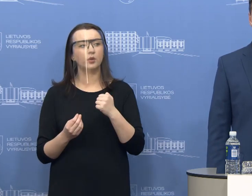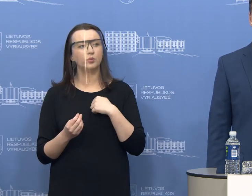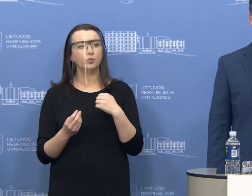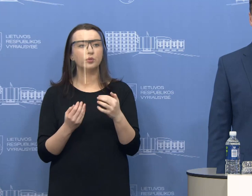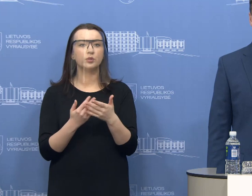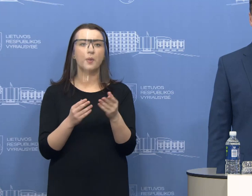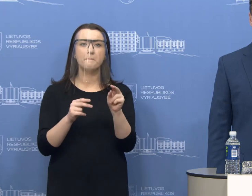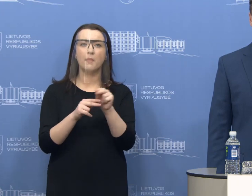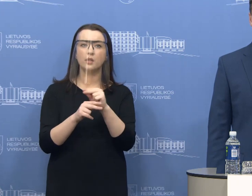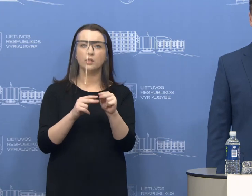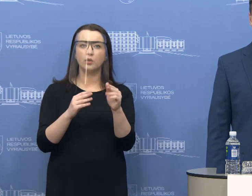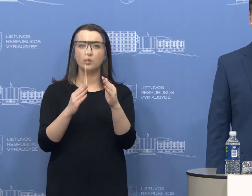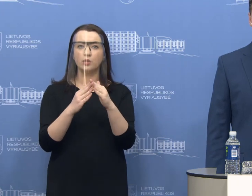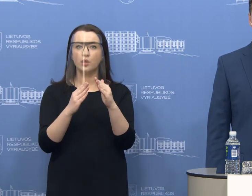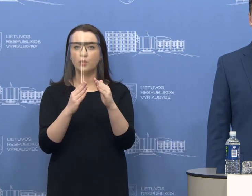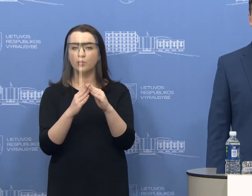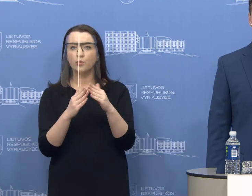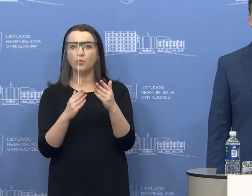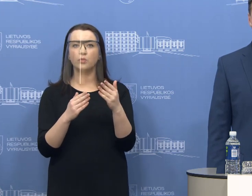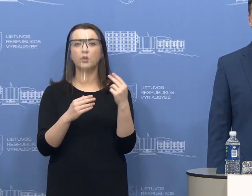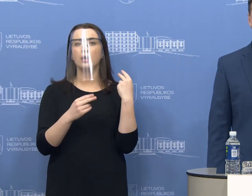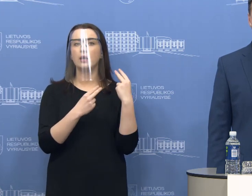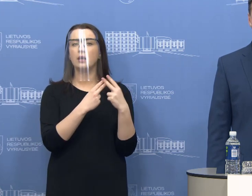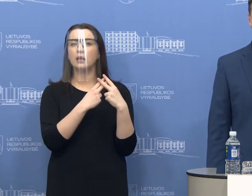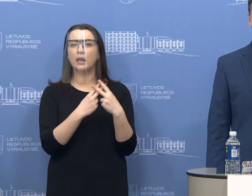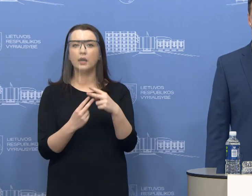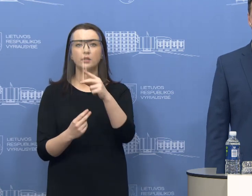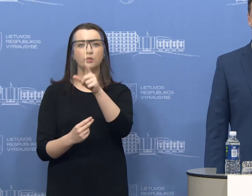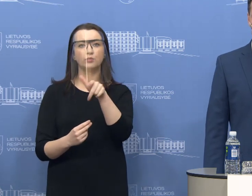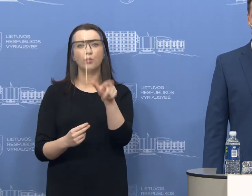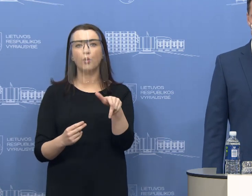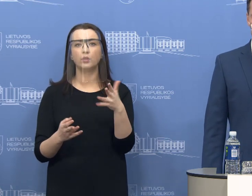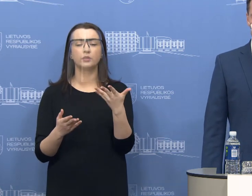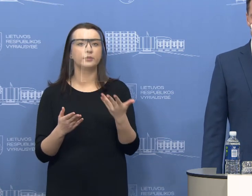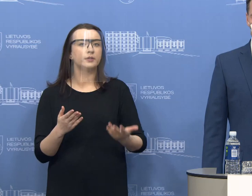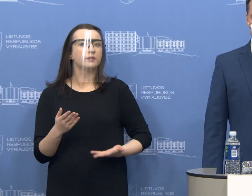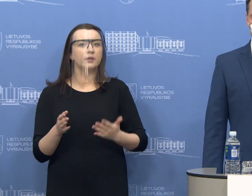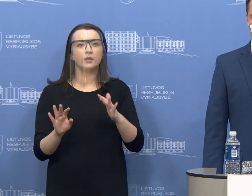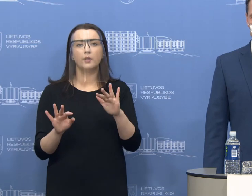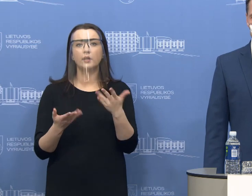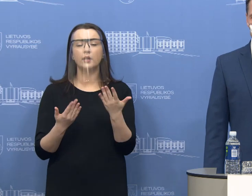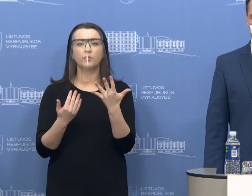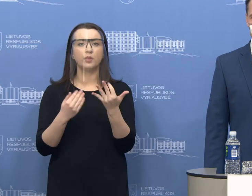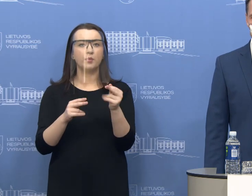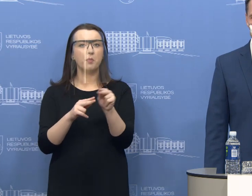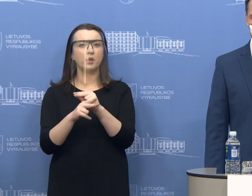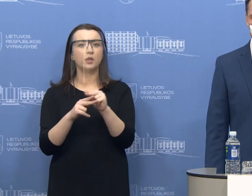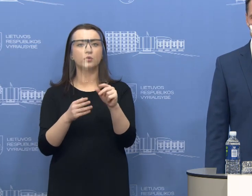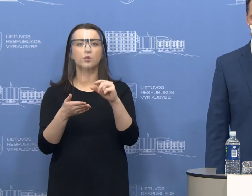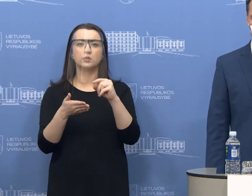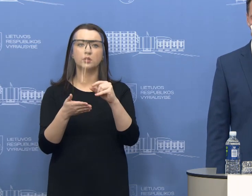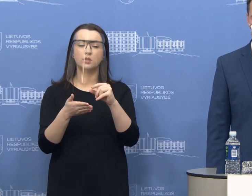pataisos namų personalą ir kalinius dėl koronaviruso, ar yra ištirtų, ir ar šiuo metu pataisos namuose apskritai yra